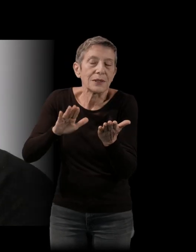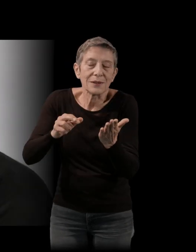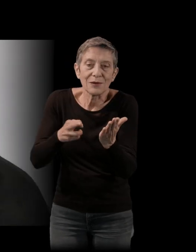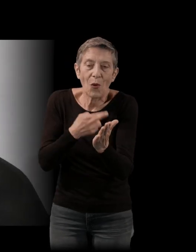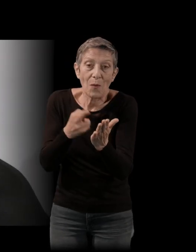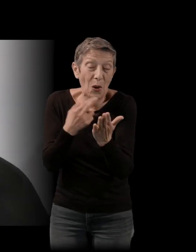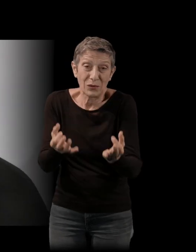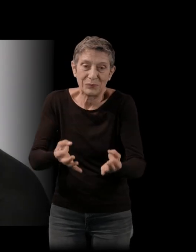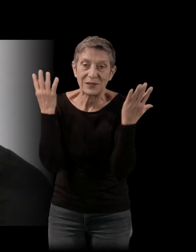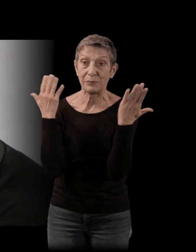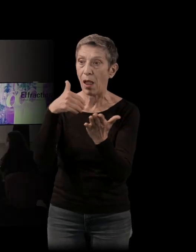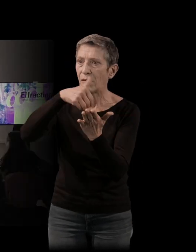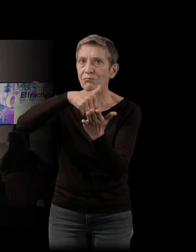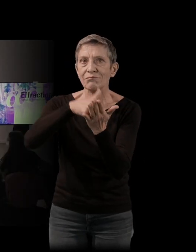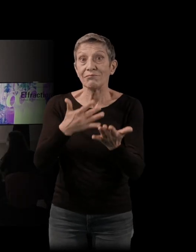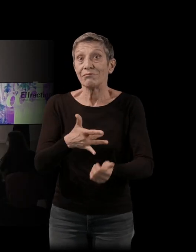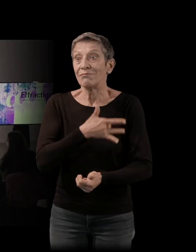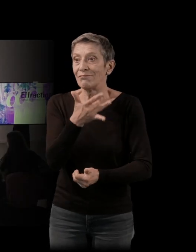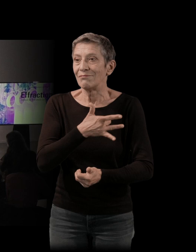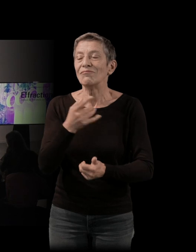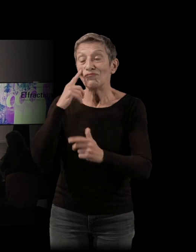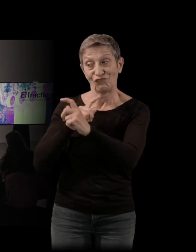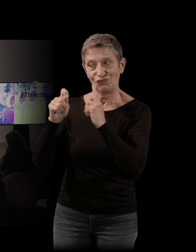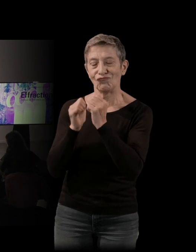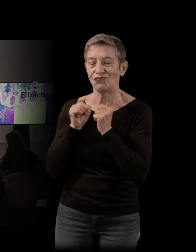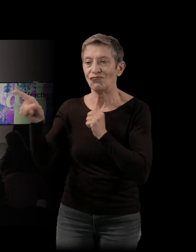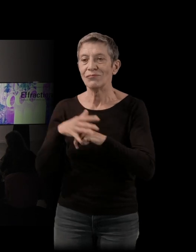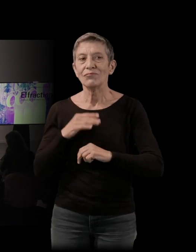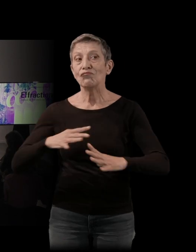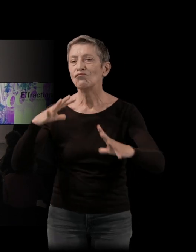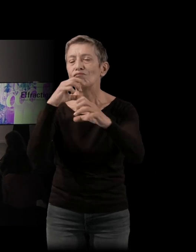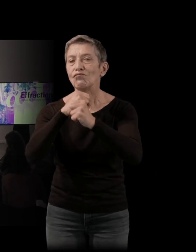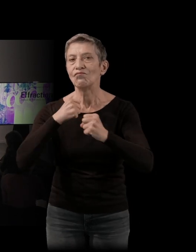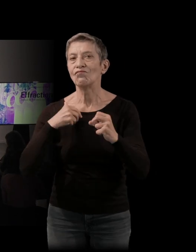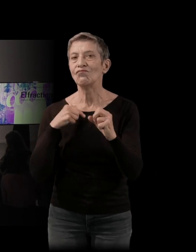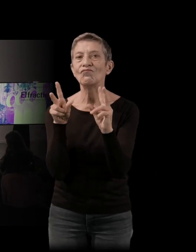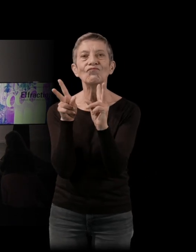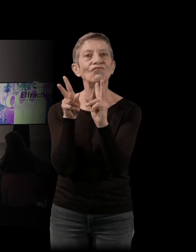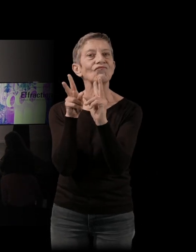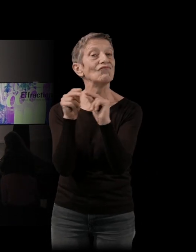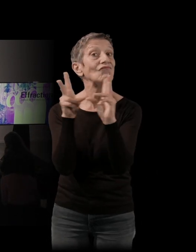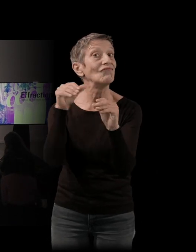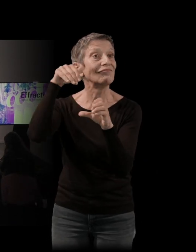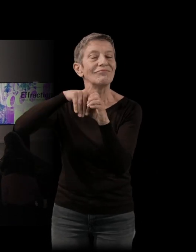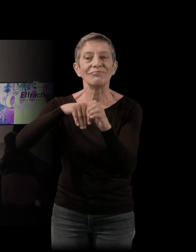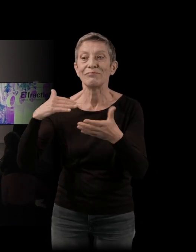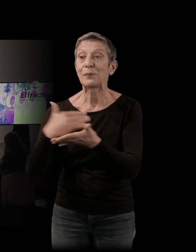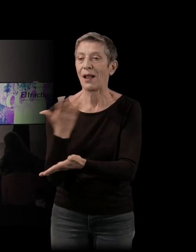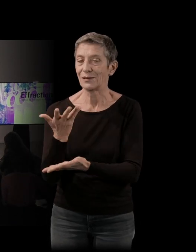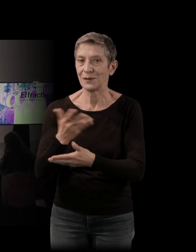in its content. On va évoquer tout ça avec vous. Je vais dire en quelques mots, disons, ce qui se passe un petit peu dans ce livre, et puis on va bien sûr rentrer dans